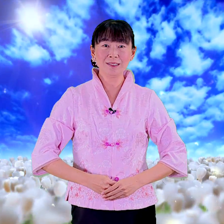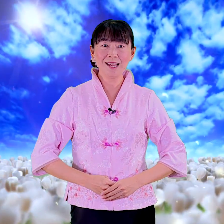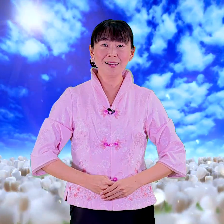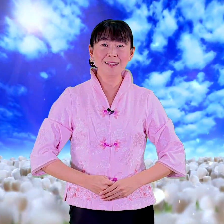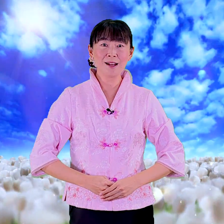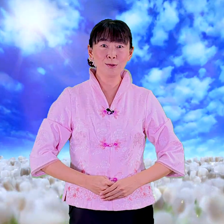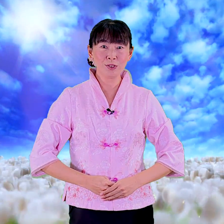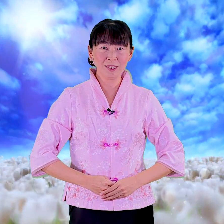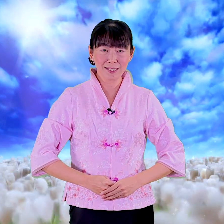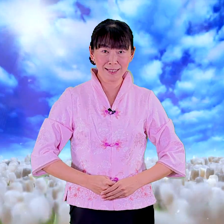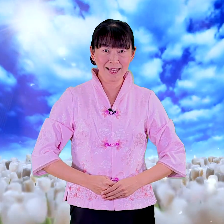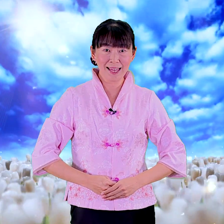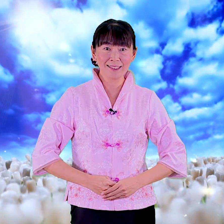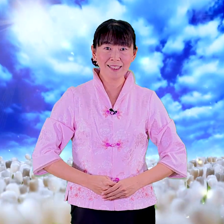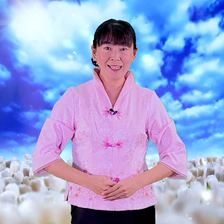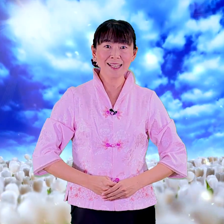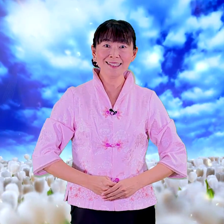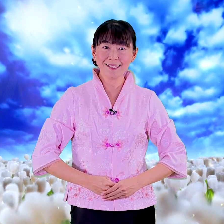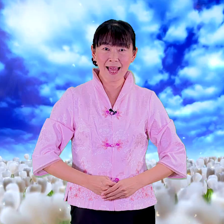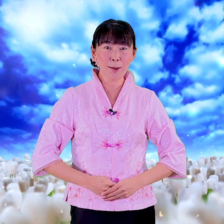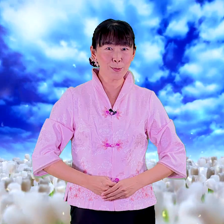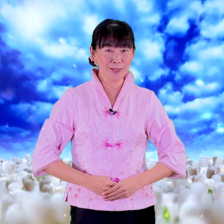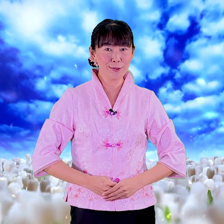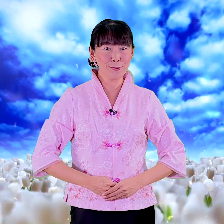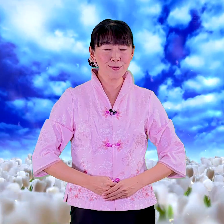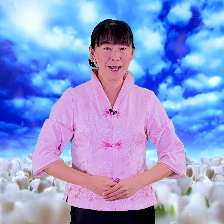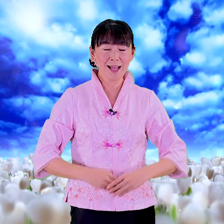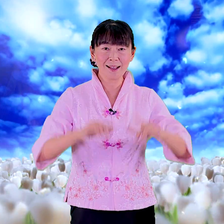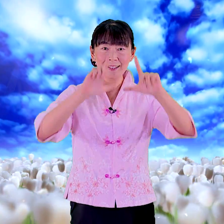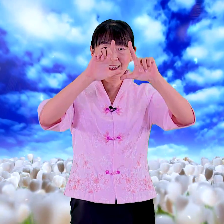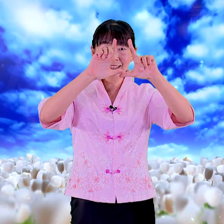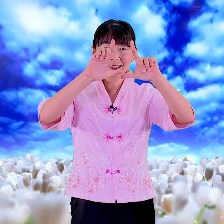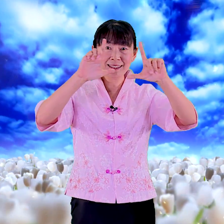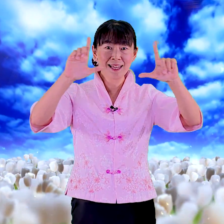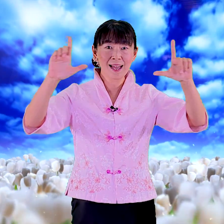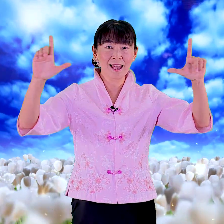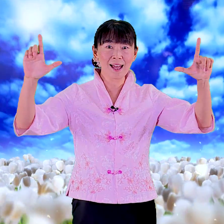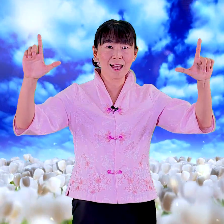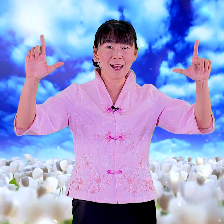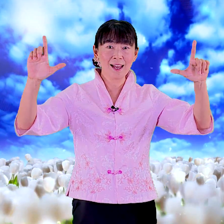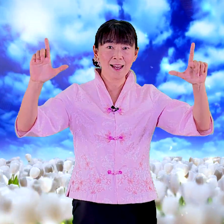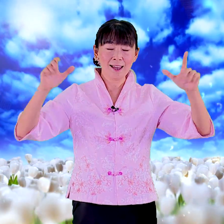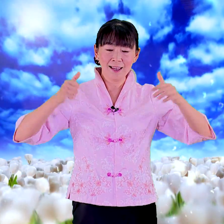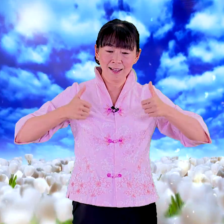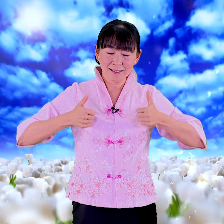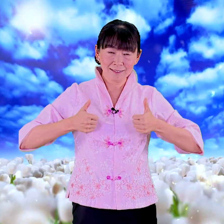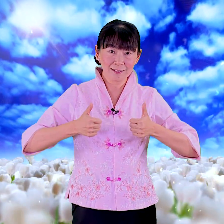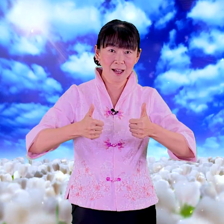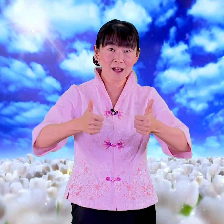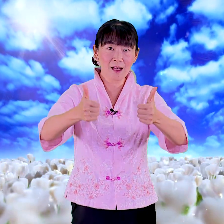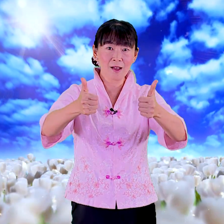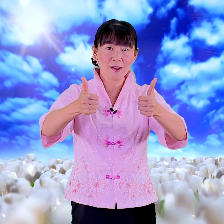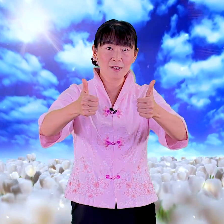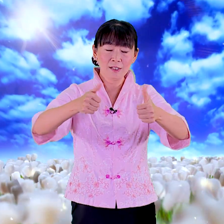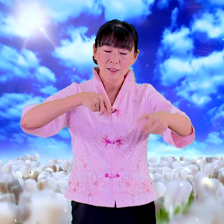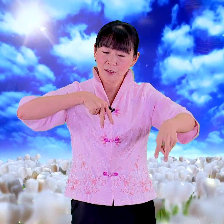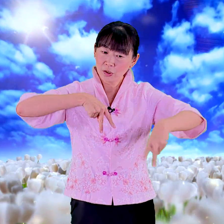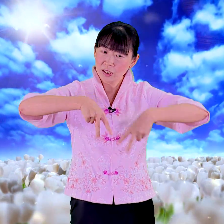大道之行业天下为公好大道之